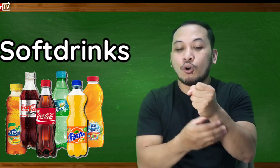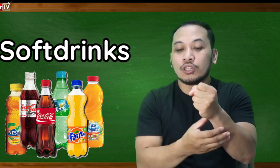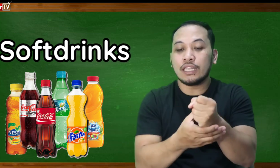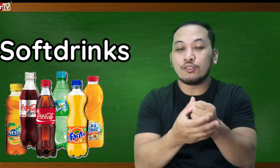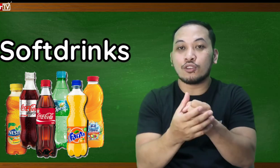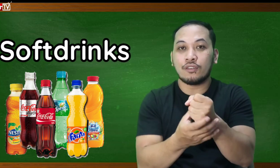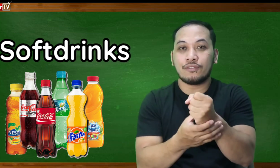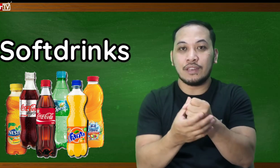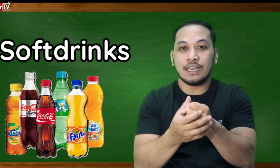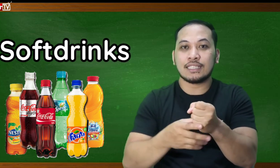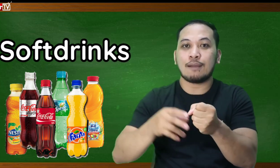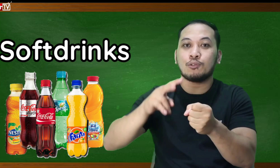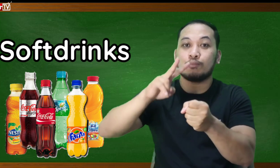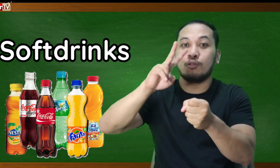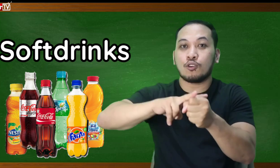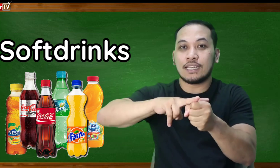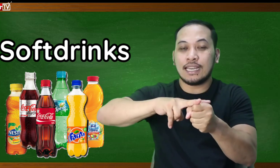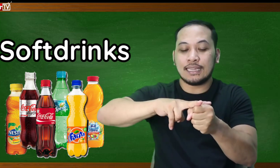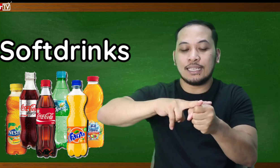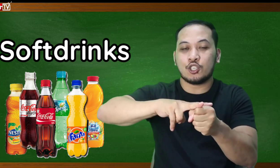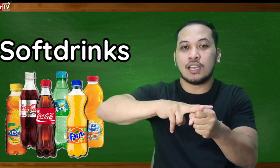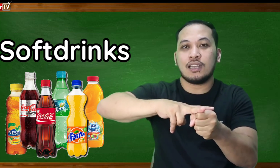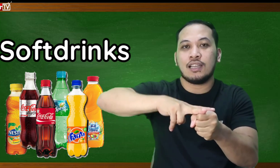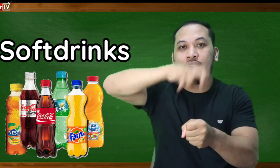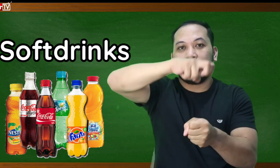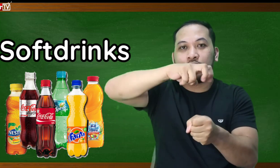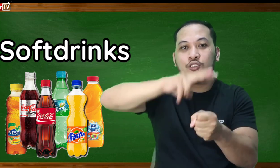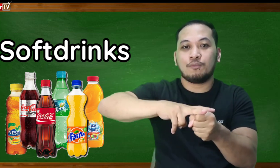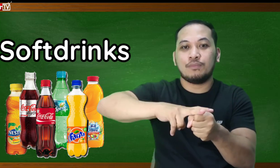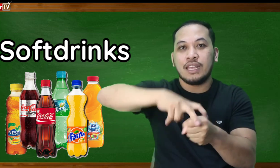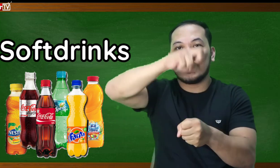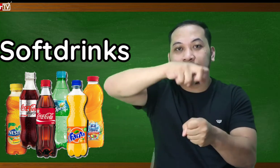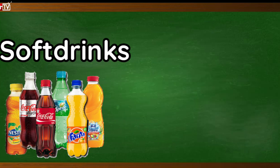bote ng soft drinks tapos bubuksan natin sya soft drinks na